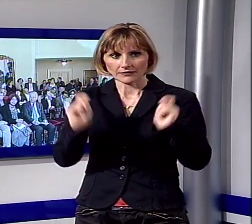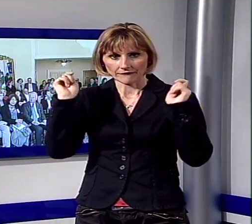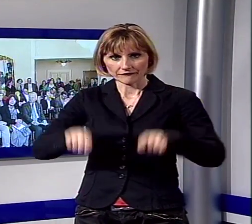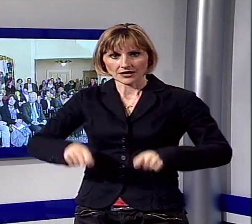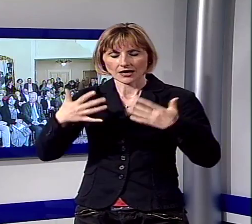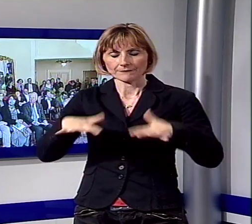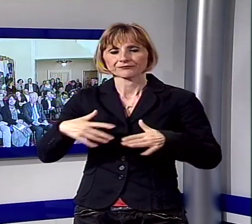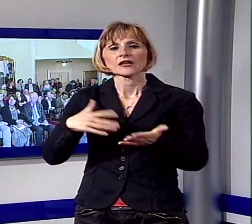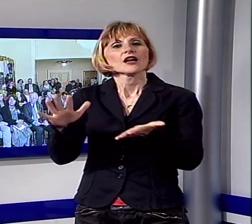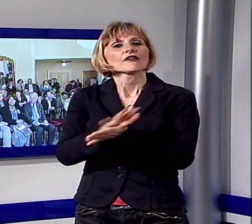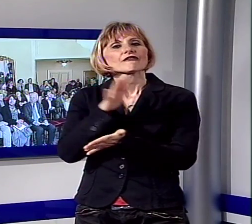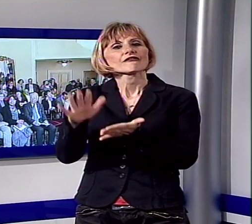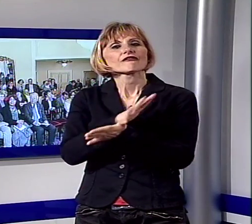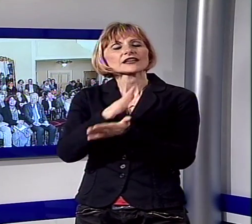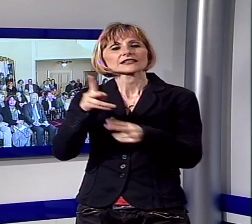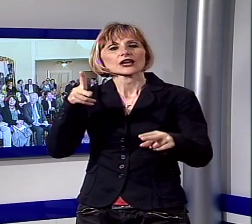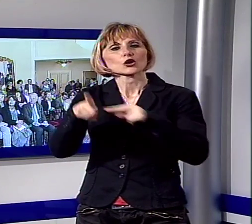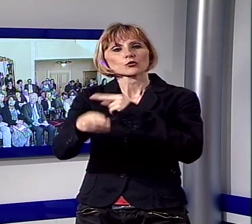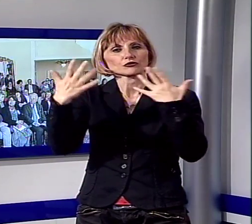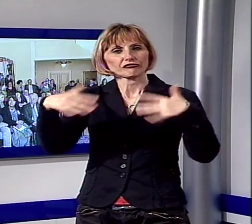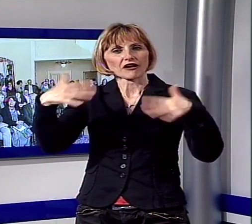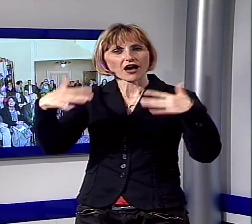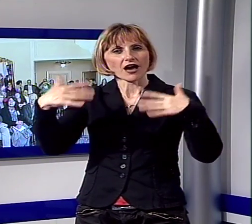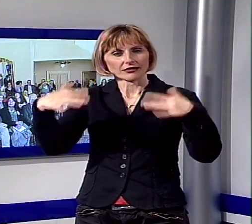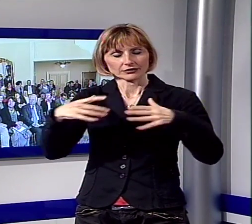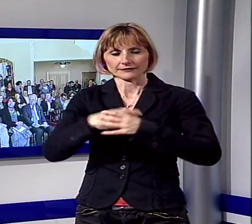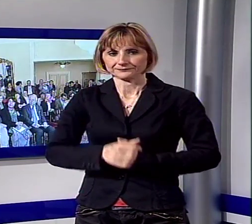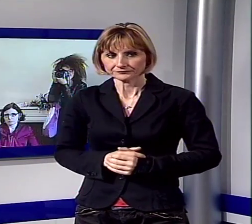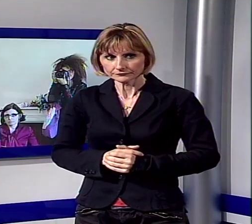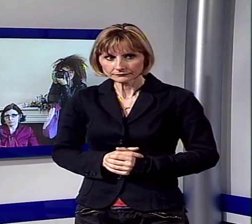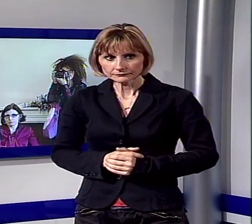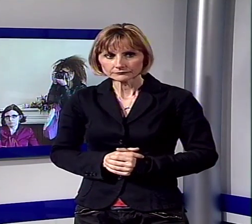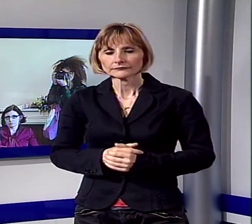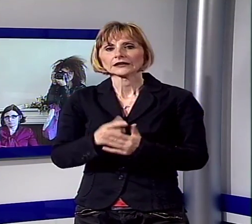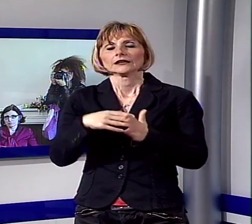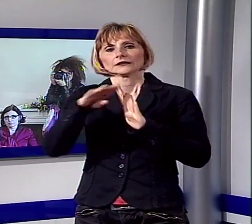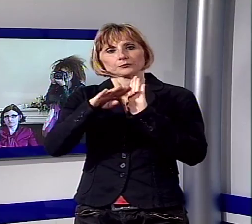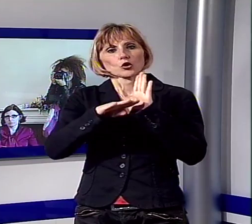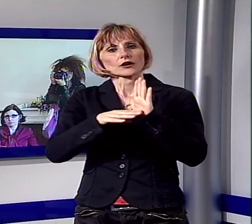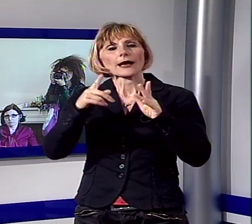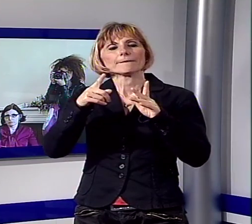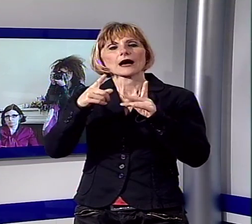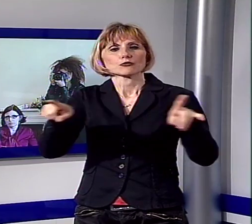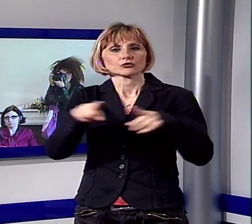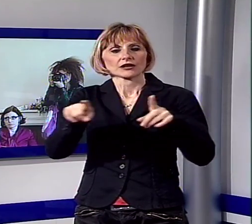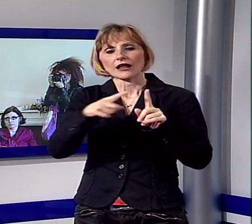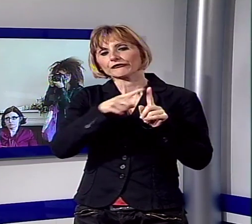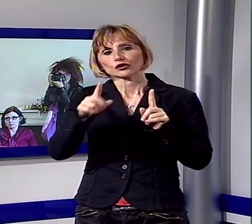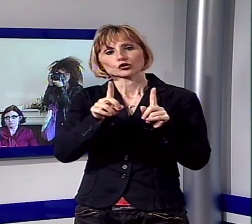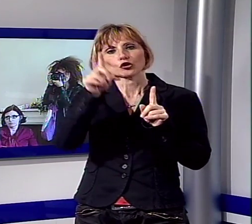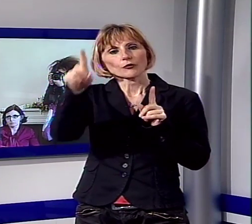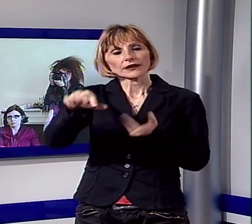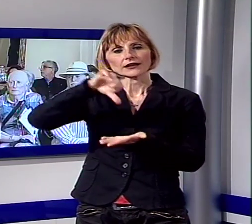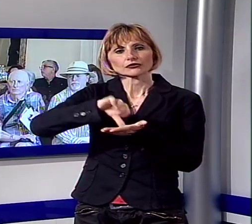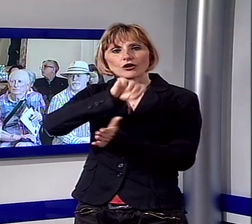Cerimonia di inaugurazione ufficiale di Lucca Classica Music Festival, la rassegna musicale che fino a domenica animerà il Centro